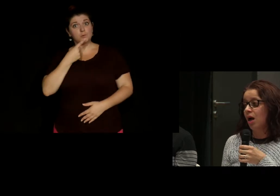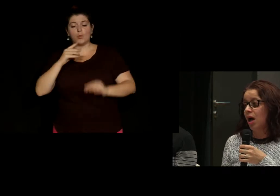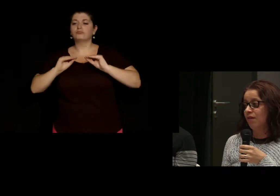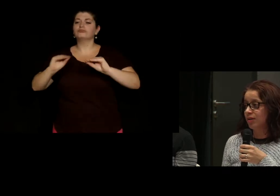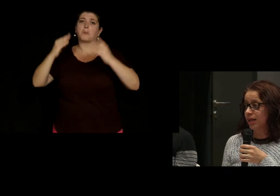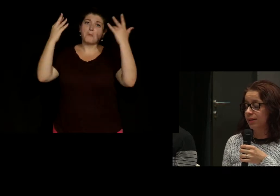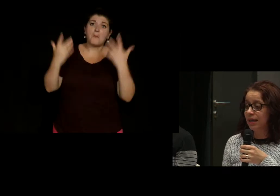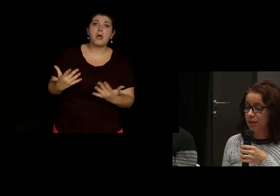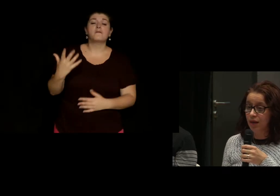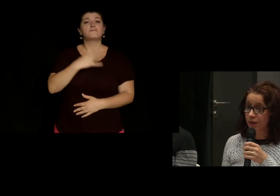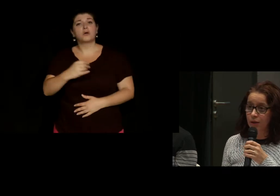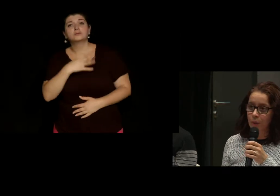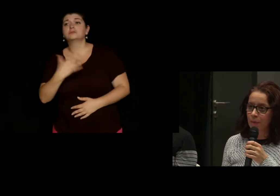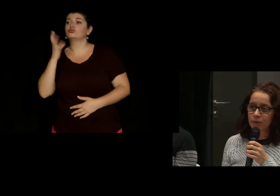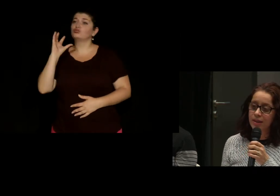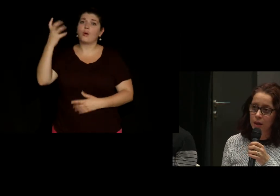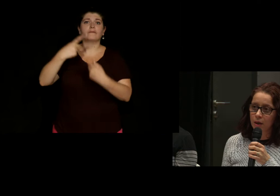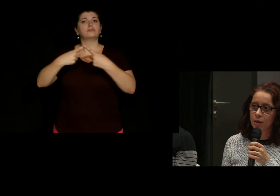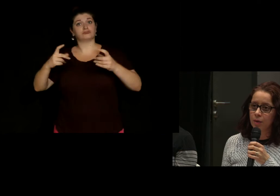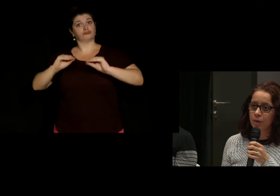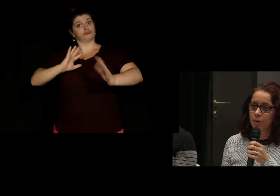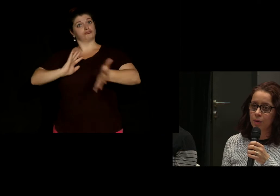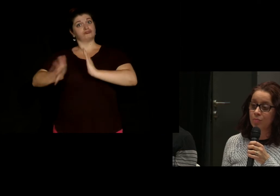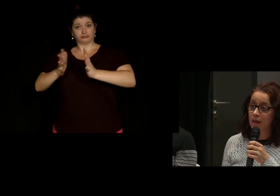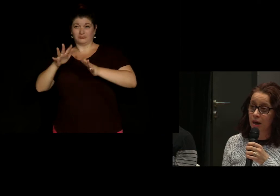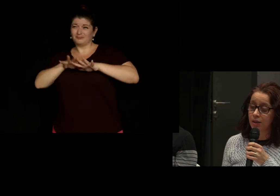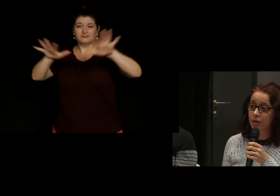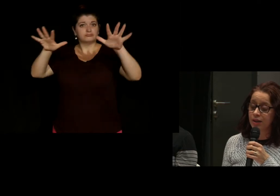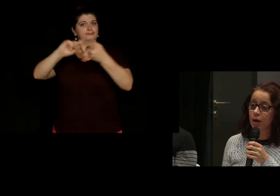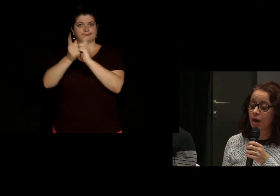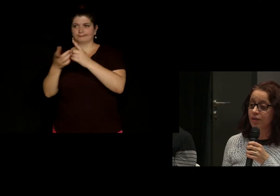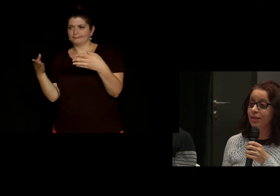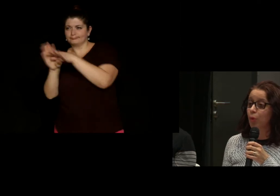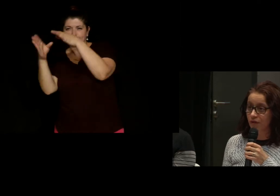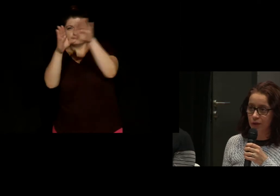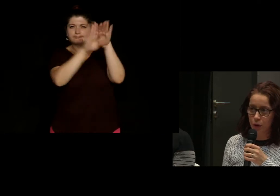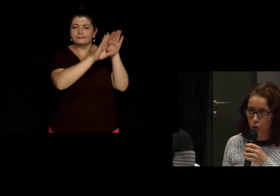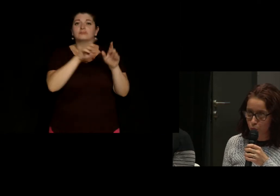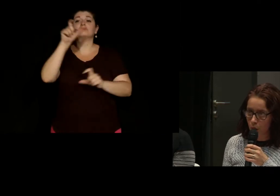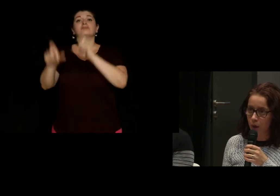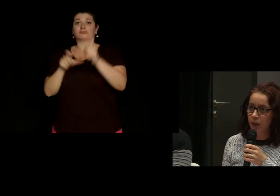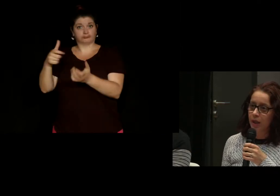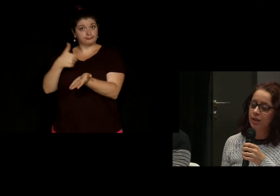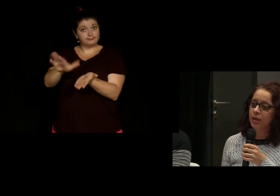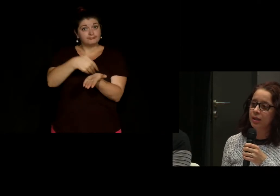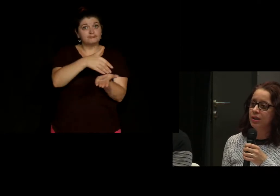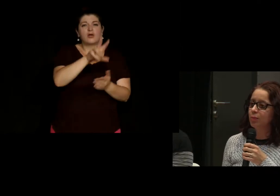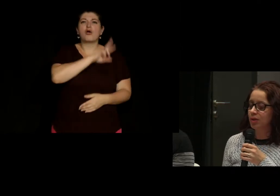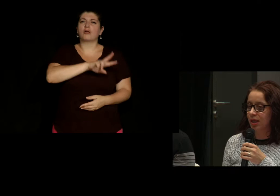Avant cette date, il y avait énormément d'écoles bilingues, d'écoles avec des professeurs sourds qui dispensaient